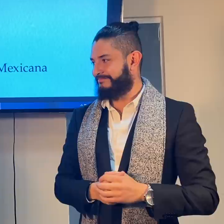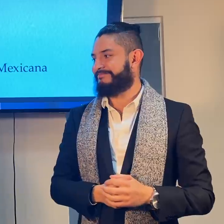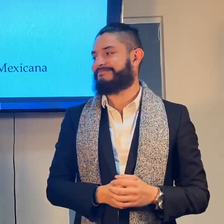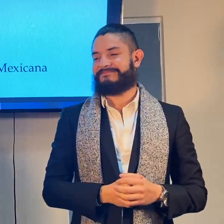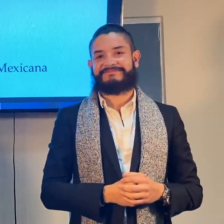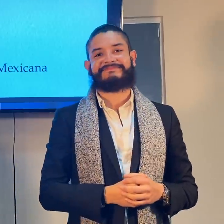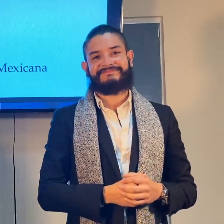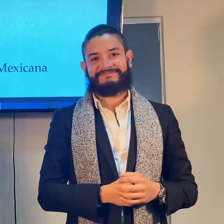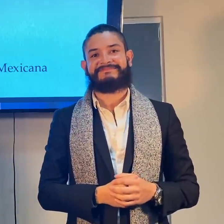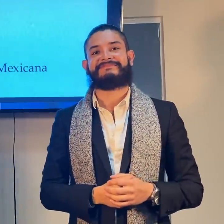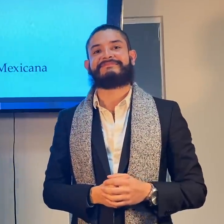Así es, es verdad.